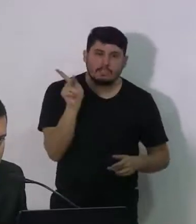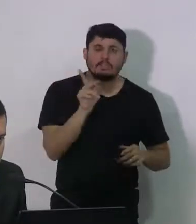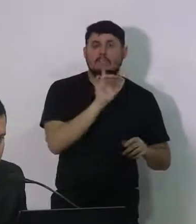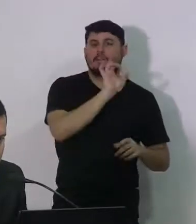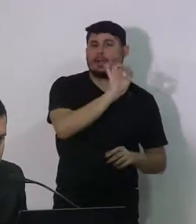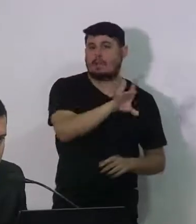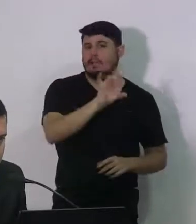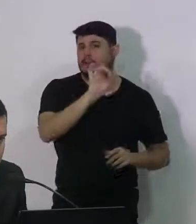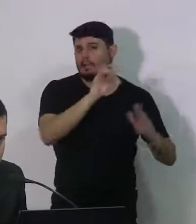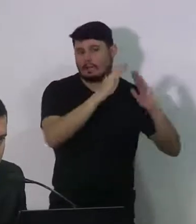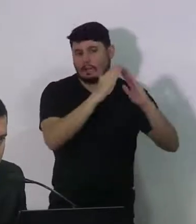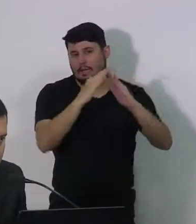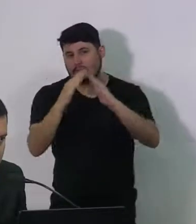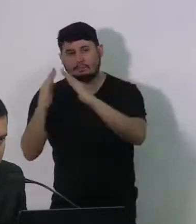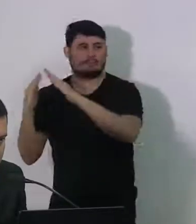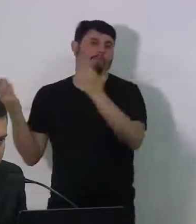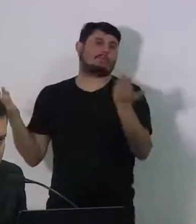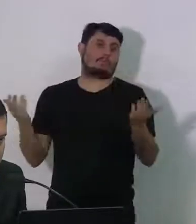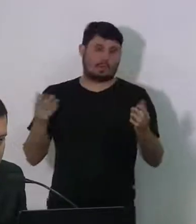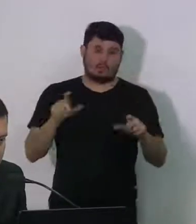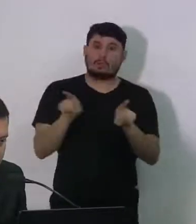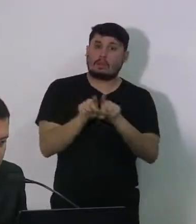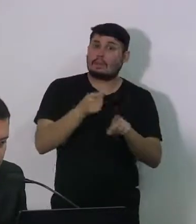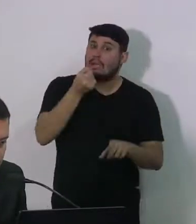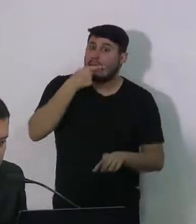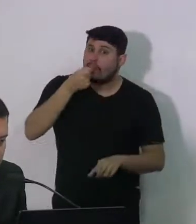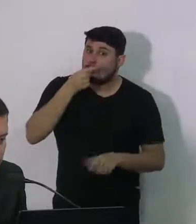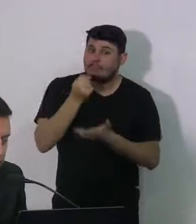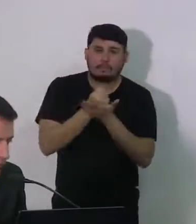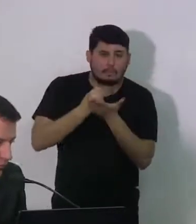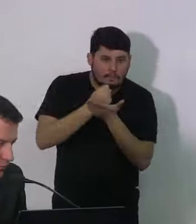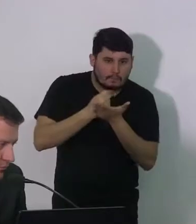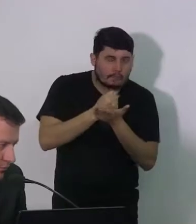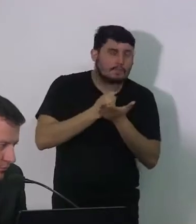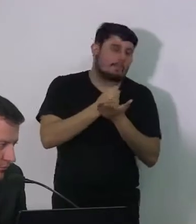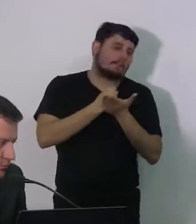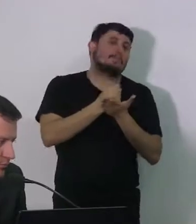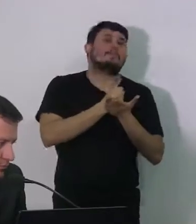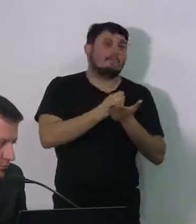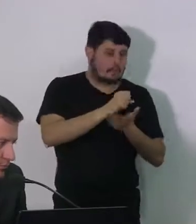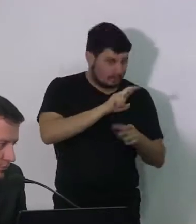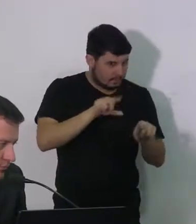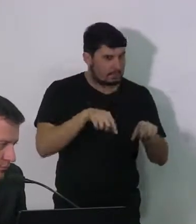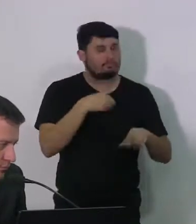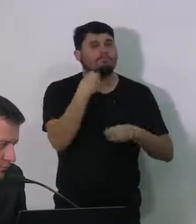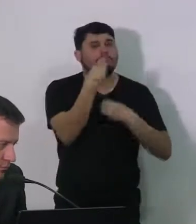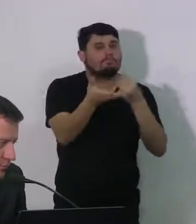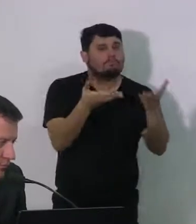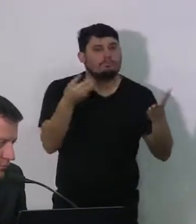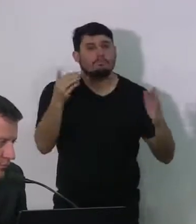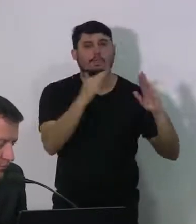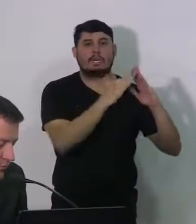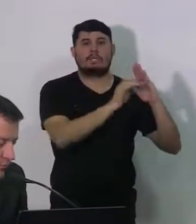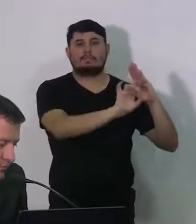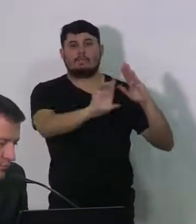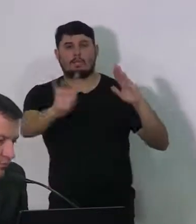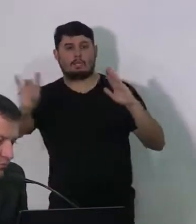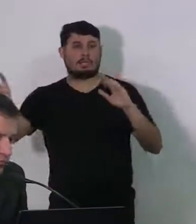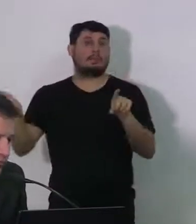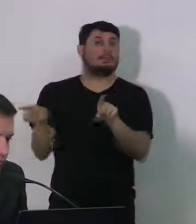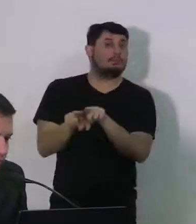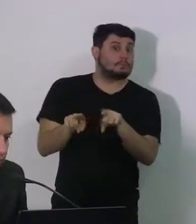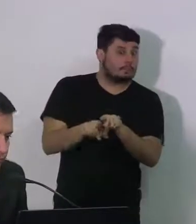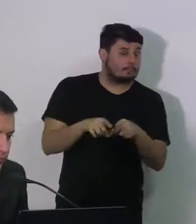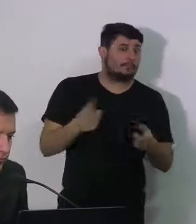uso contínuo, poder ser atendido em casa. Nós estamos articulando isso com mototaxistas, que estão vivendo um momento difícil na cidade de